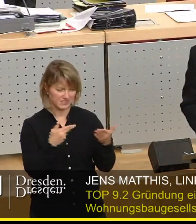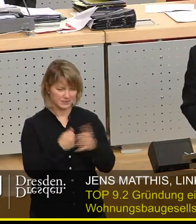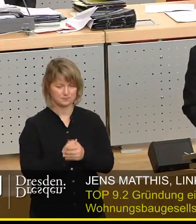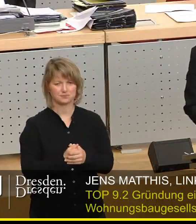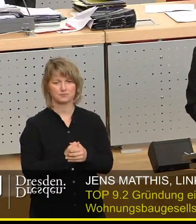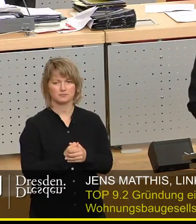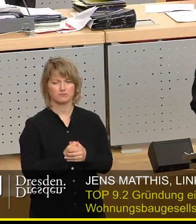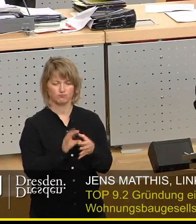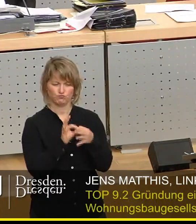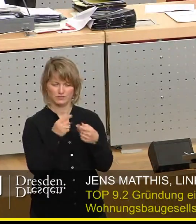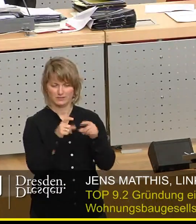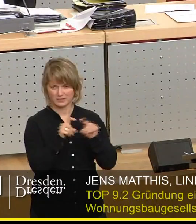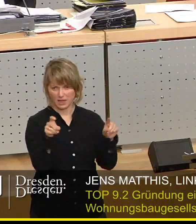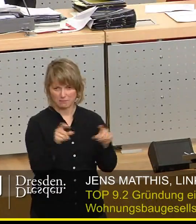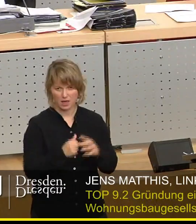zu dem Thema.